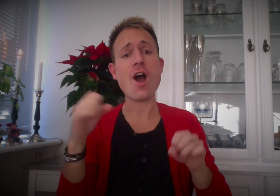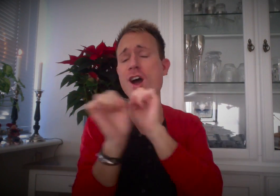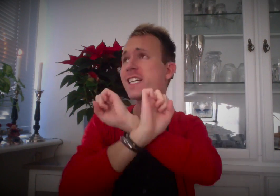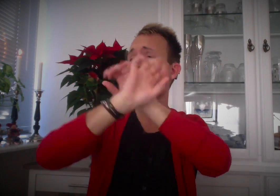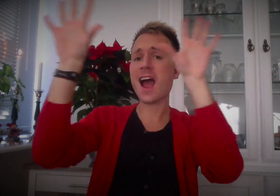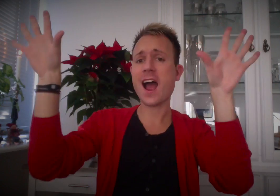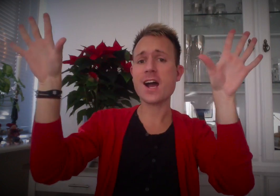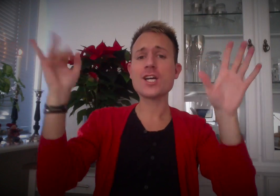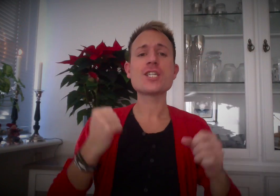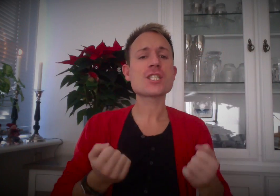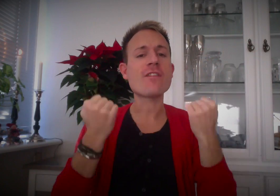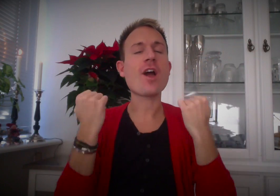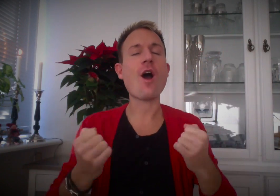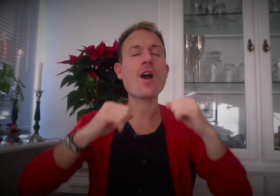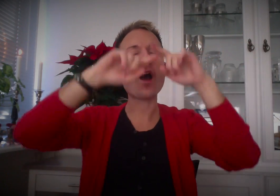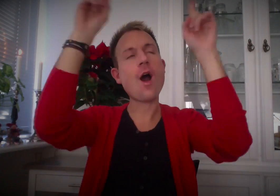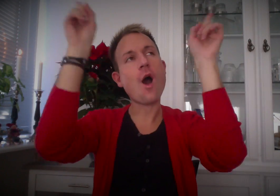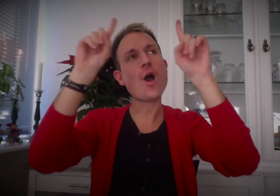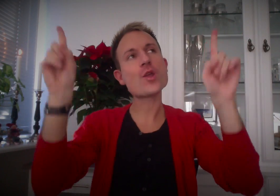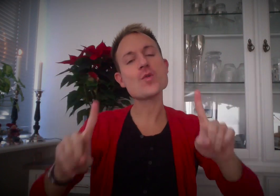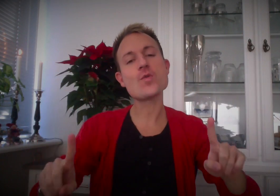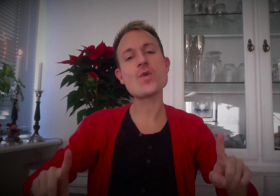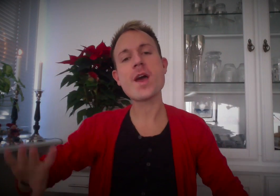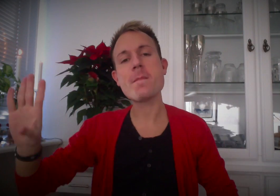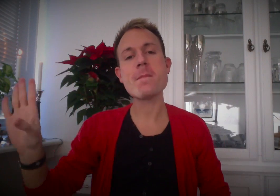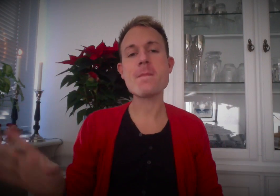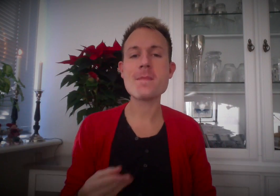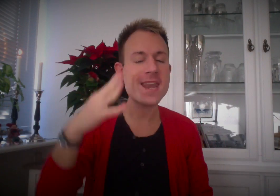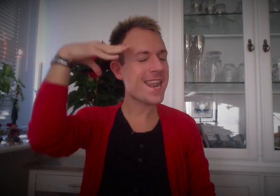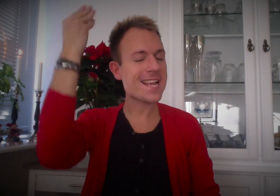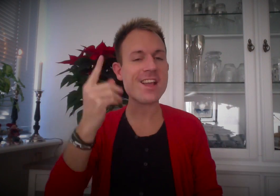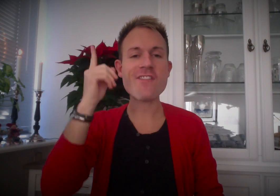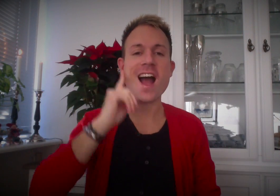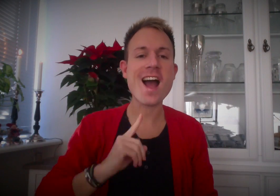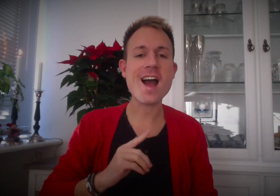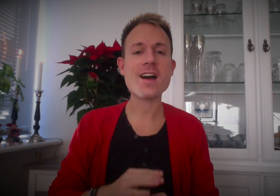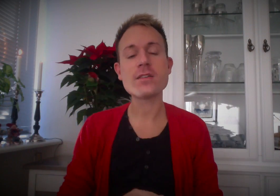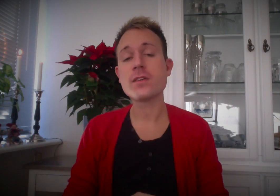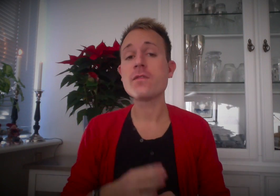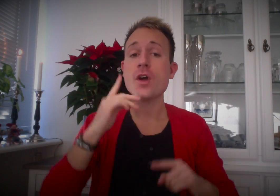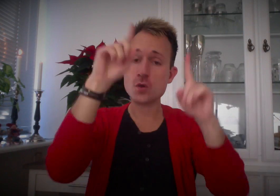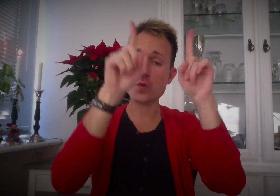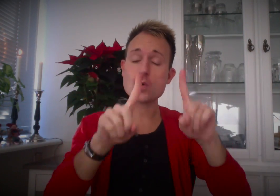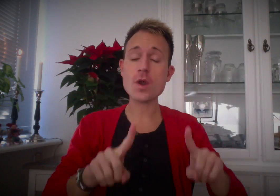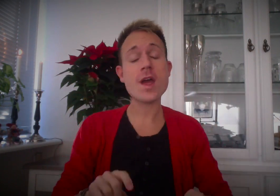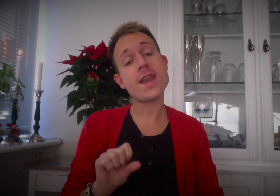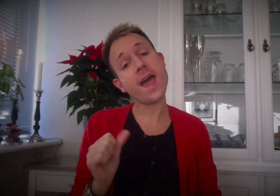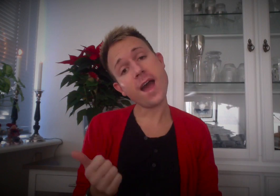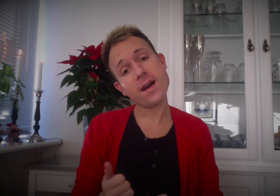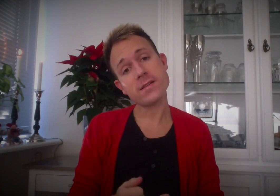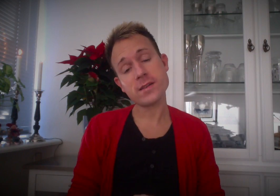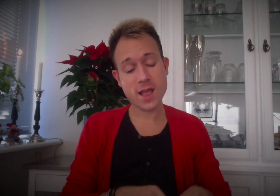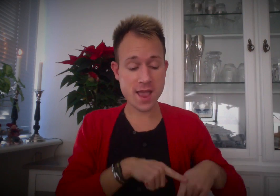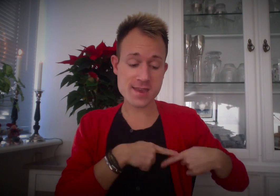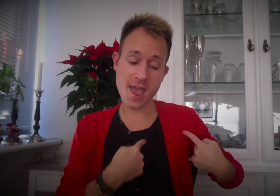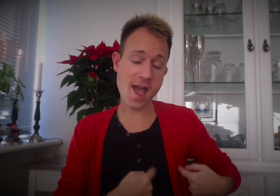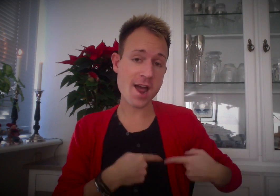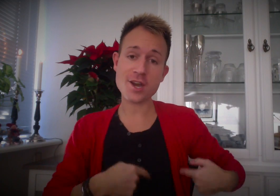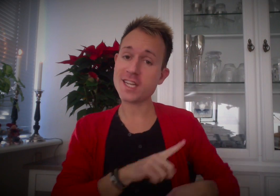os klar Så vi kan holde jul med, Nissefar For julen er hjerternes